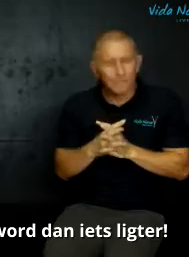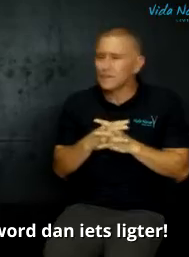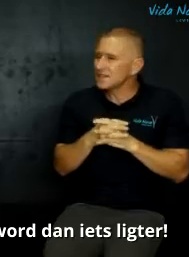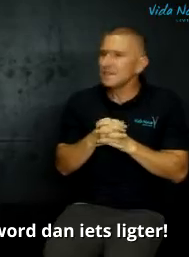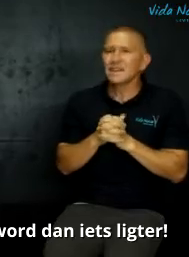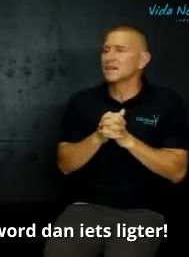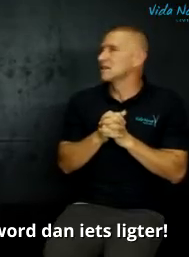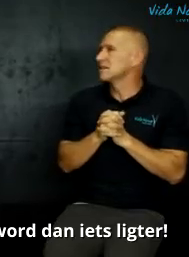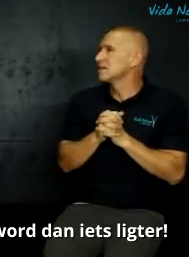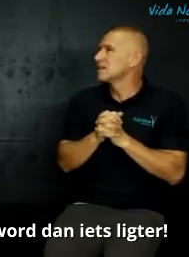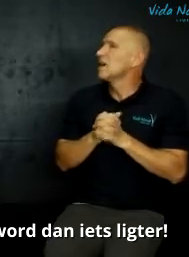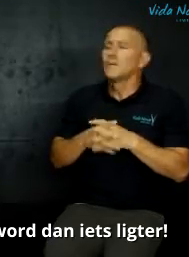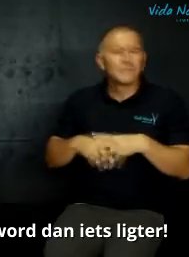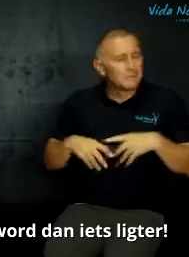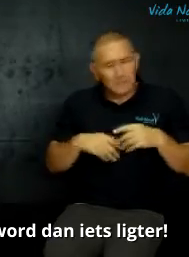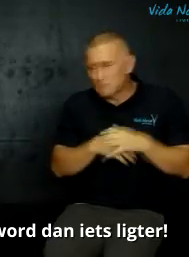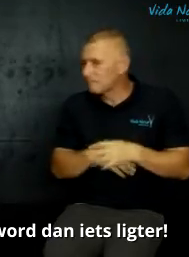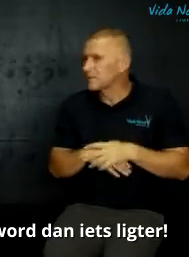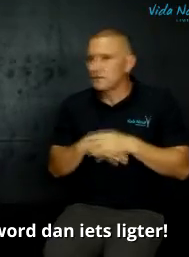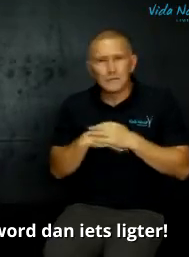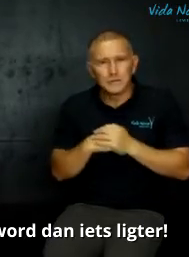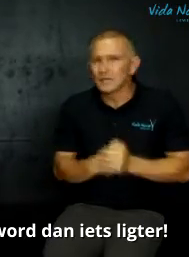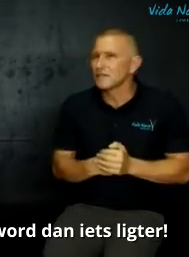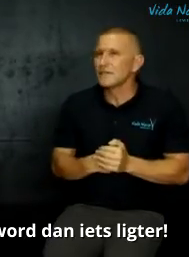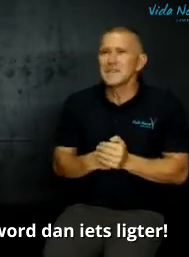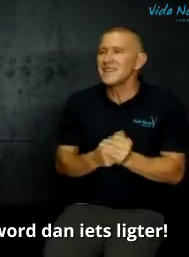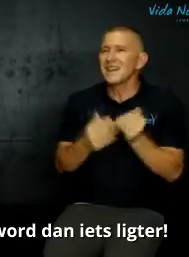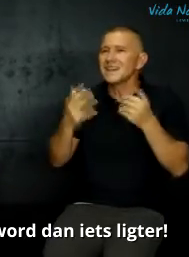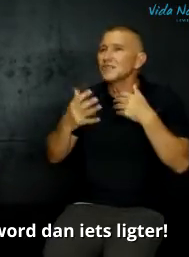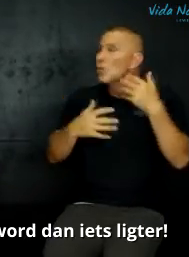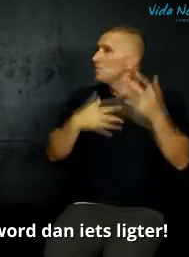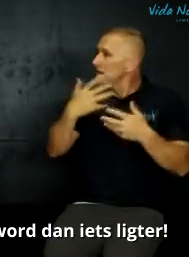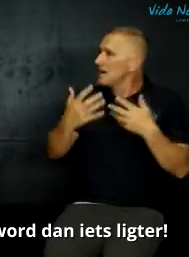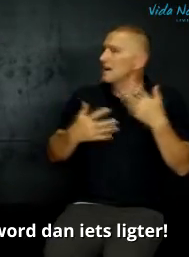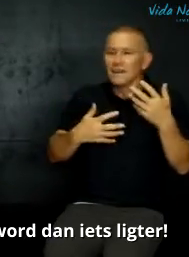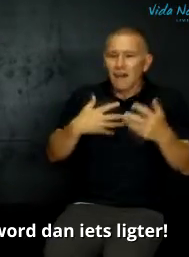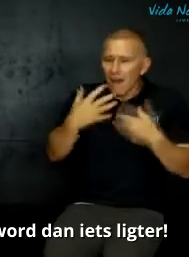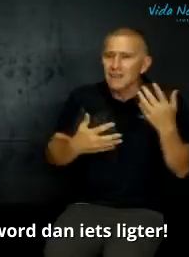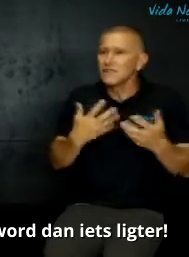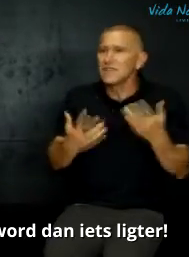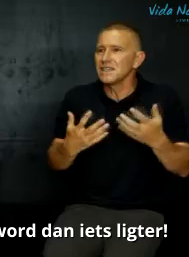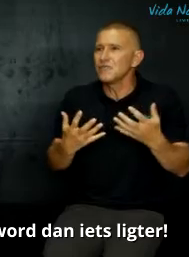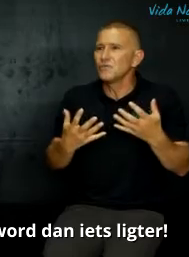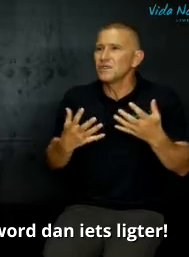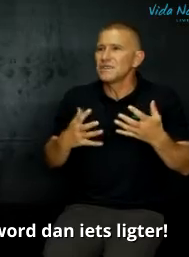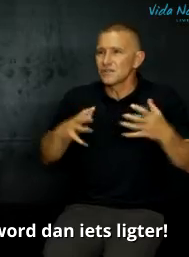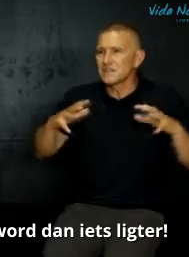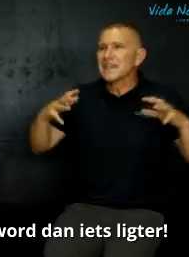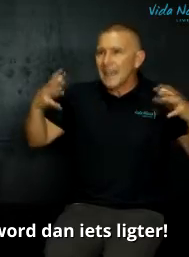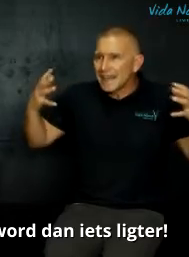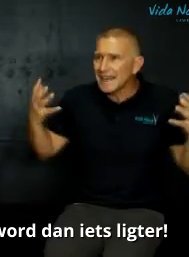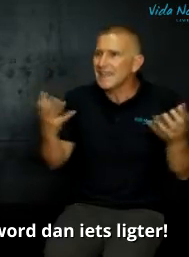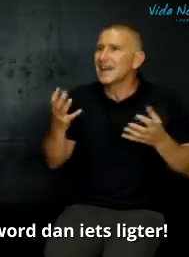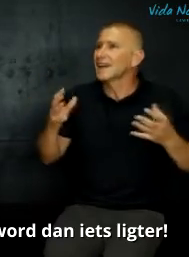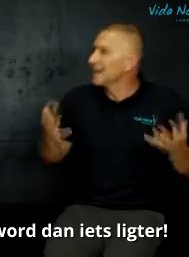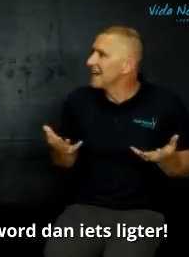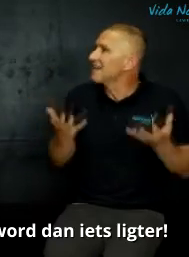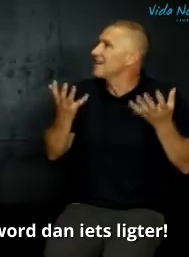dink dit is amper lichter makkeliker amper dan verseker en dit kom dier in alles wat Jesus doen dis asof sy jylle leer licht